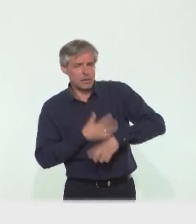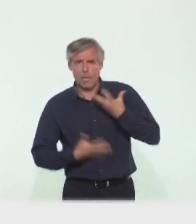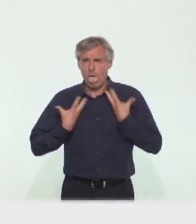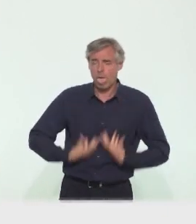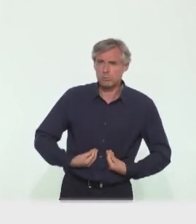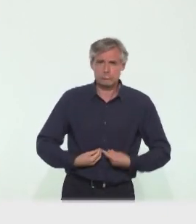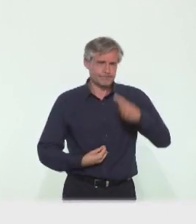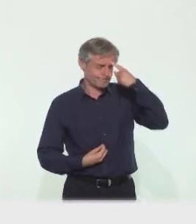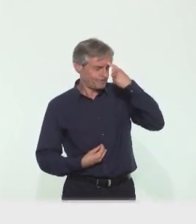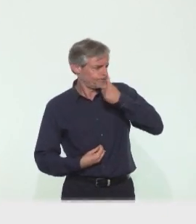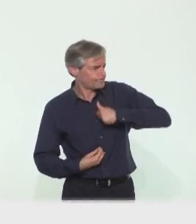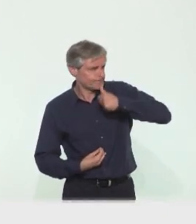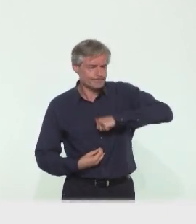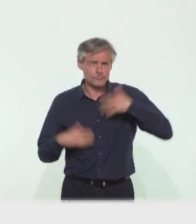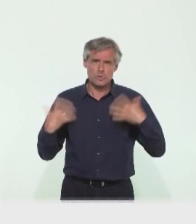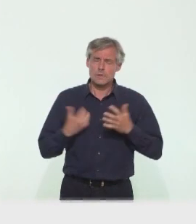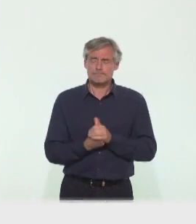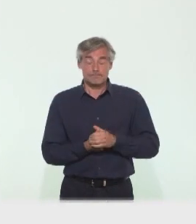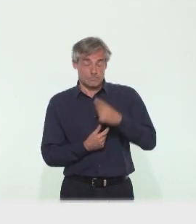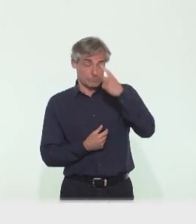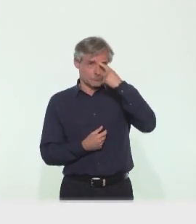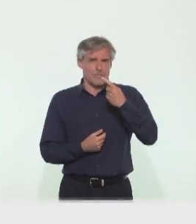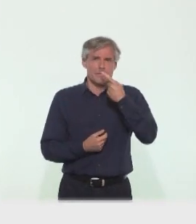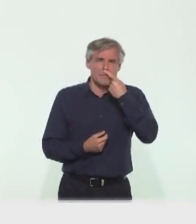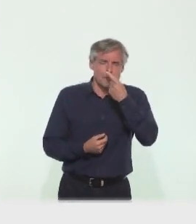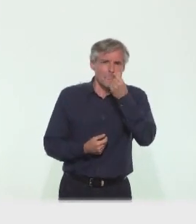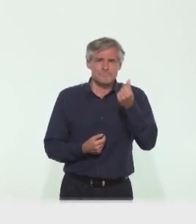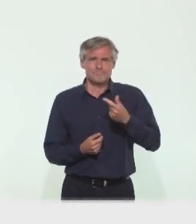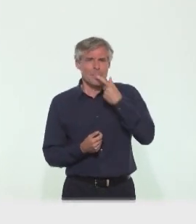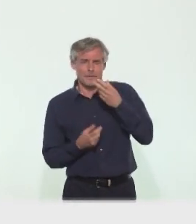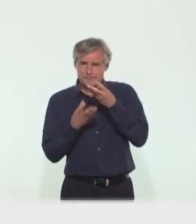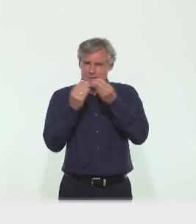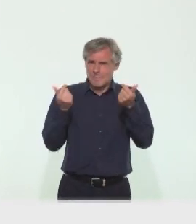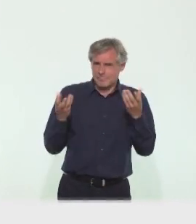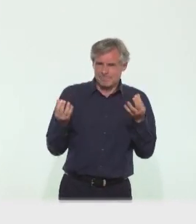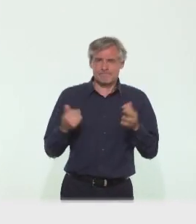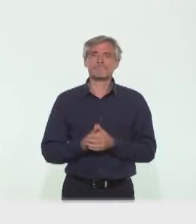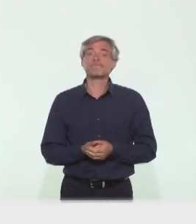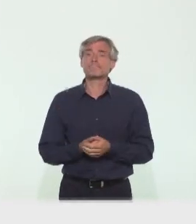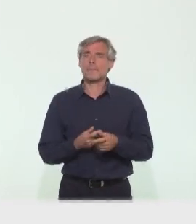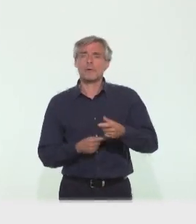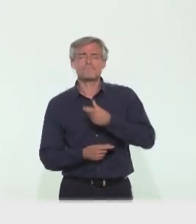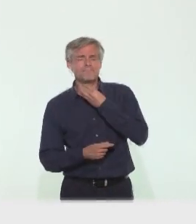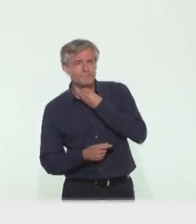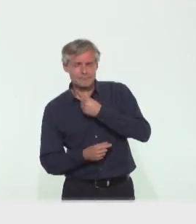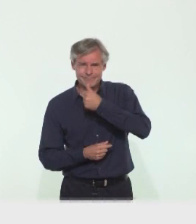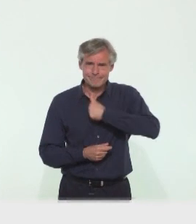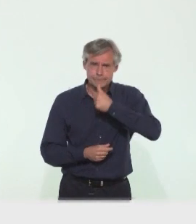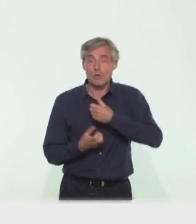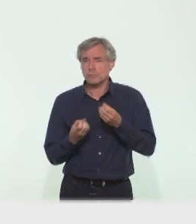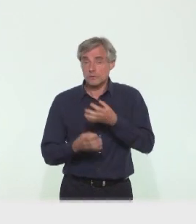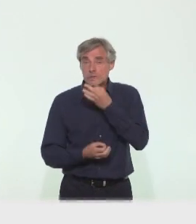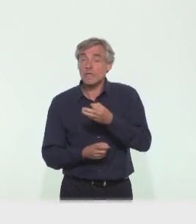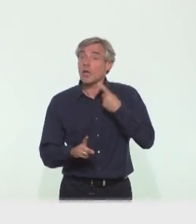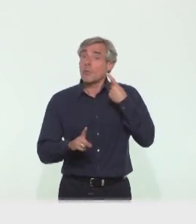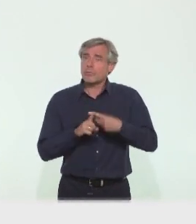les maux de tête, la perte du goût, la perte de l'odorat, les maux de gorge, on en parle souvent, mais